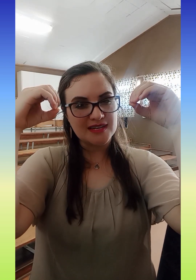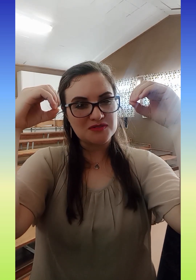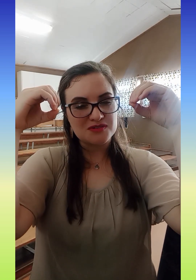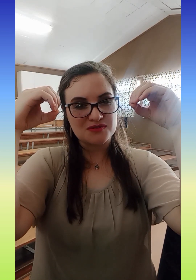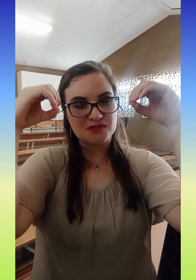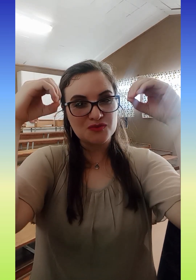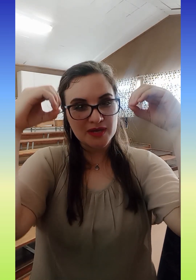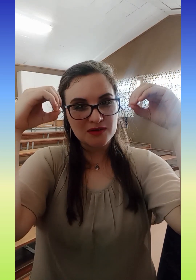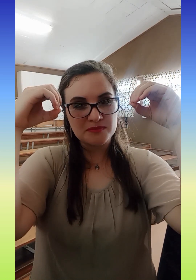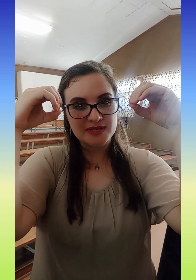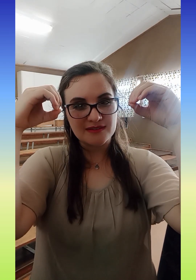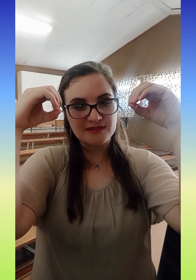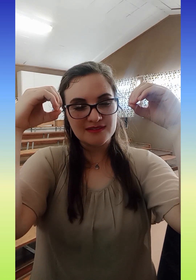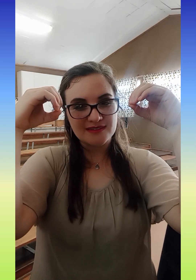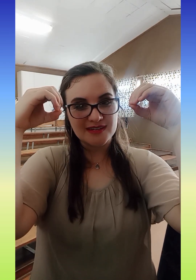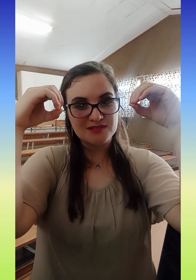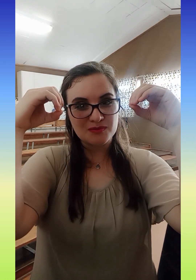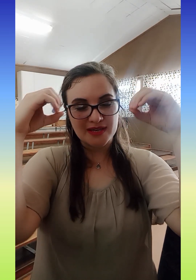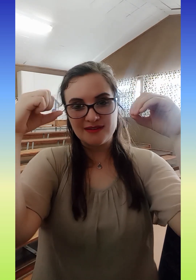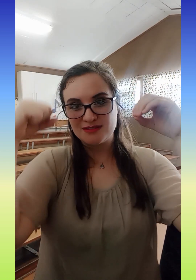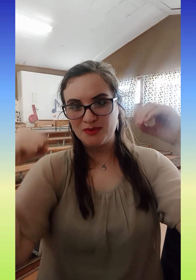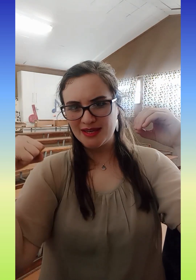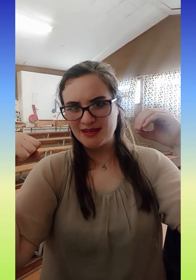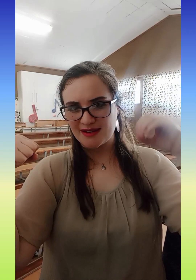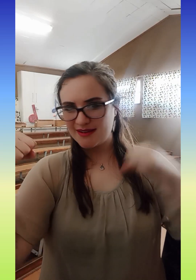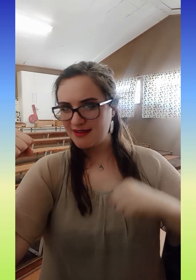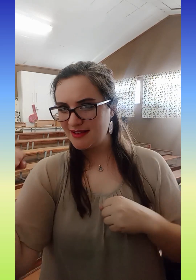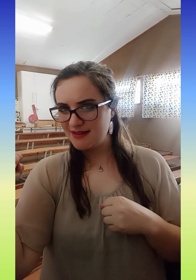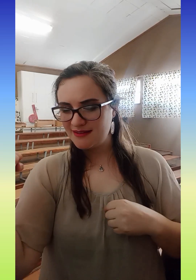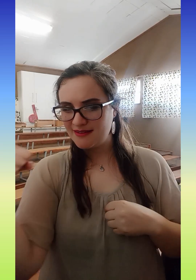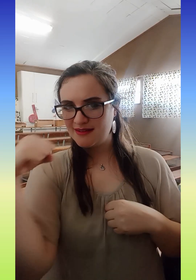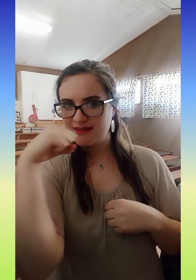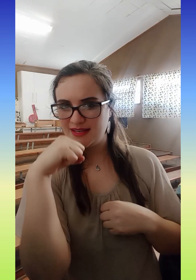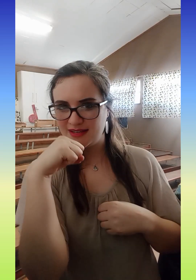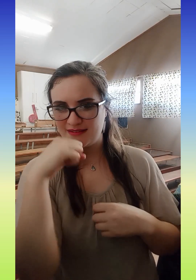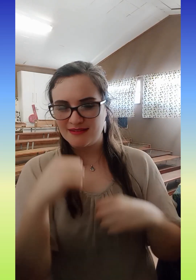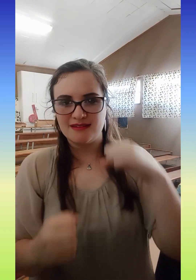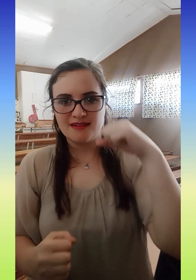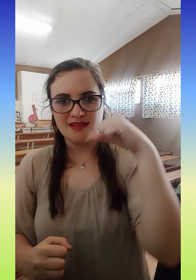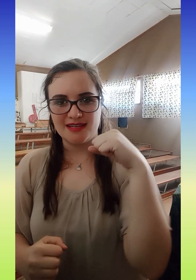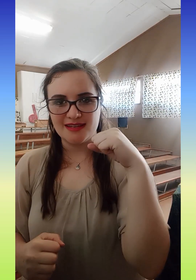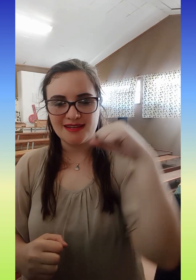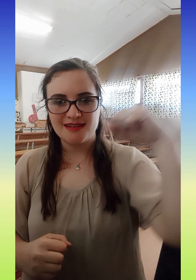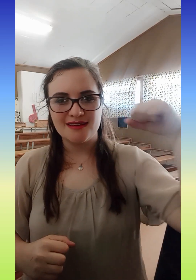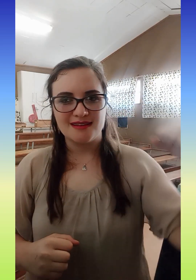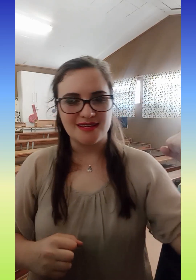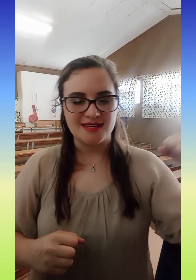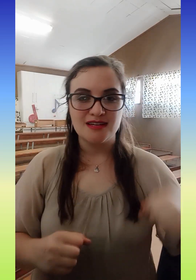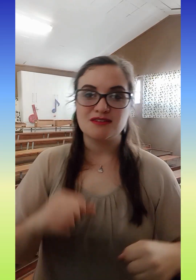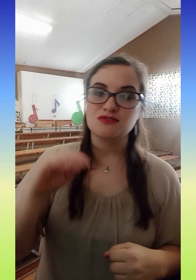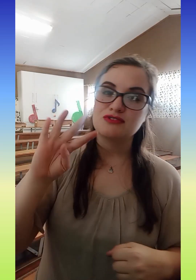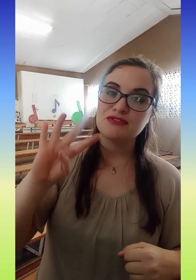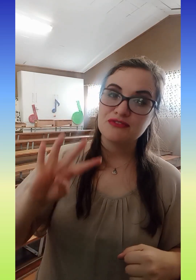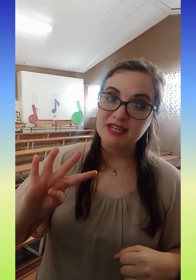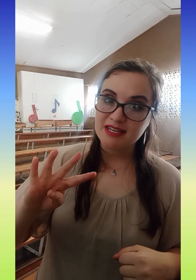ons? As ons nou twee opdeel in twee? Twee keer. Jyn, jyn, jyn, jyn. Met ons vier